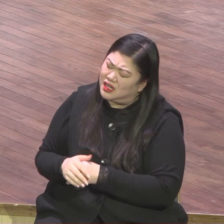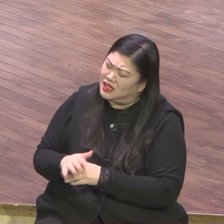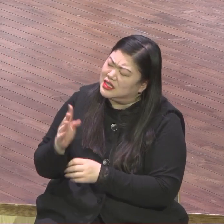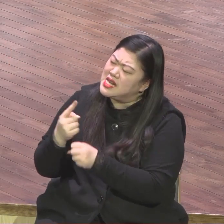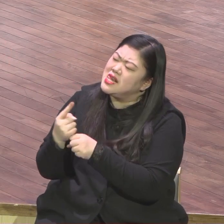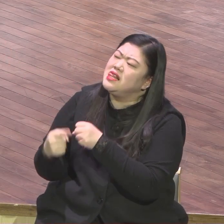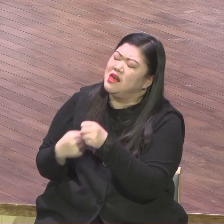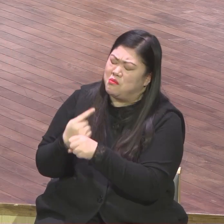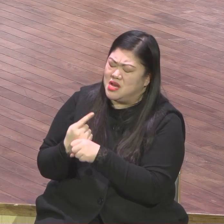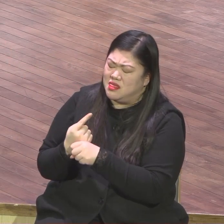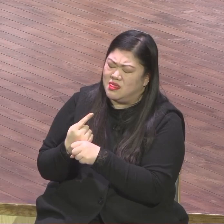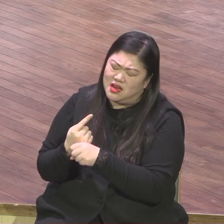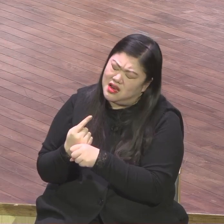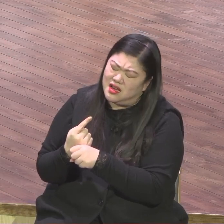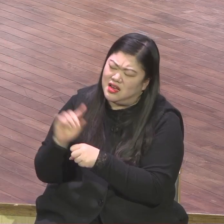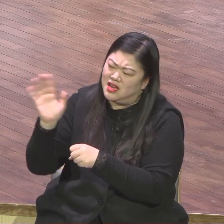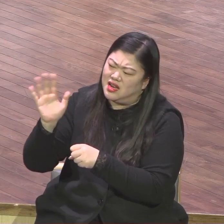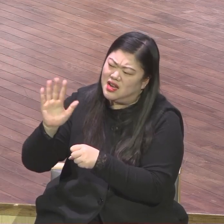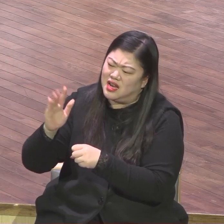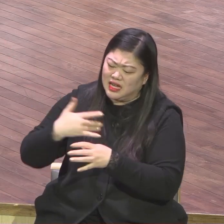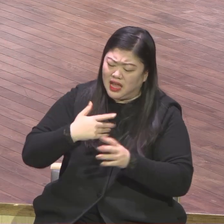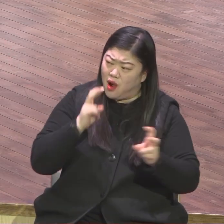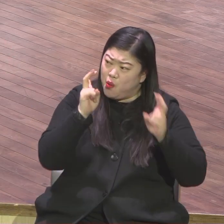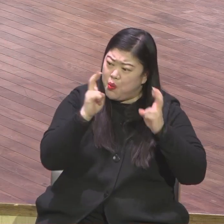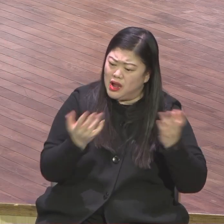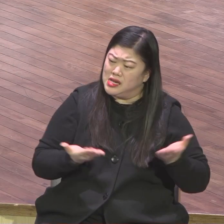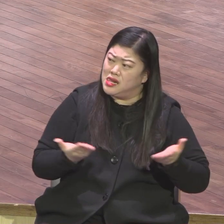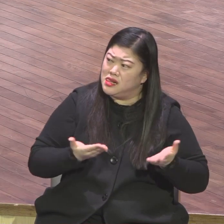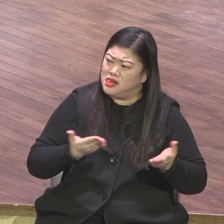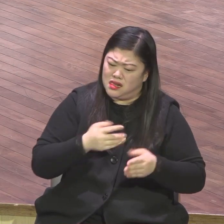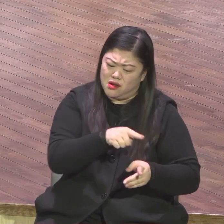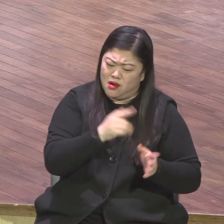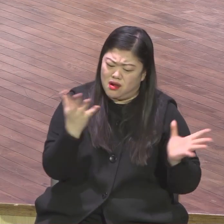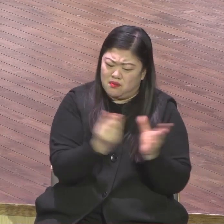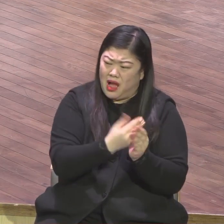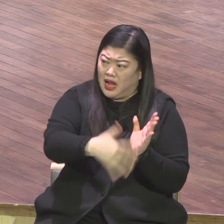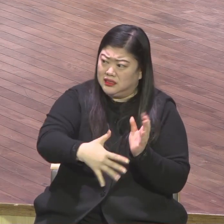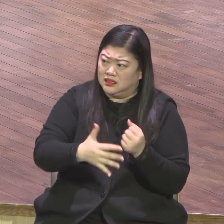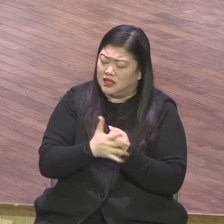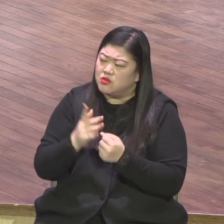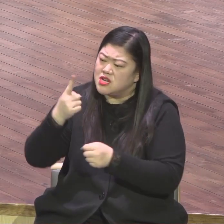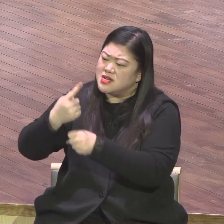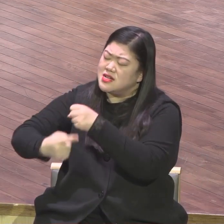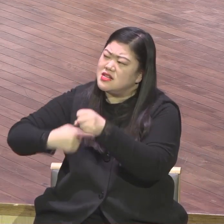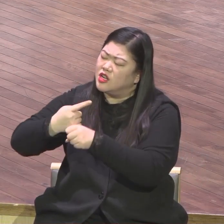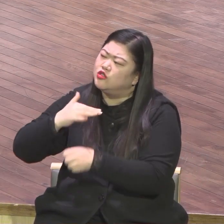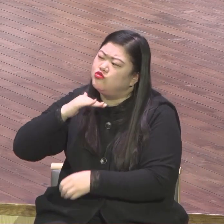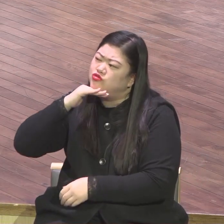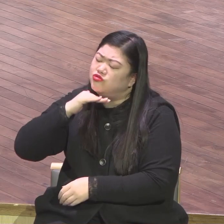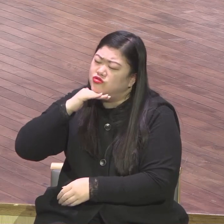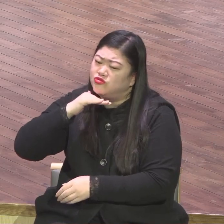1년동안 내가 좀 전기 좀 하겠습니다 1년동안 1년을 들이 식혀가지고 1년이 지나고